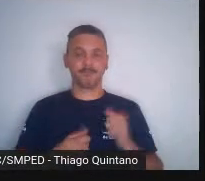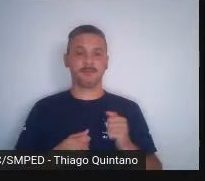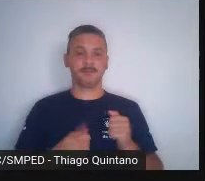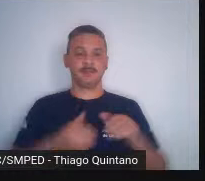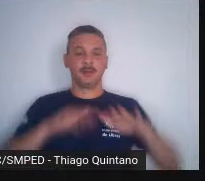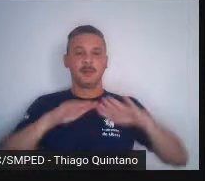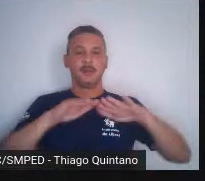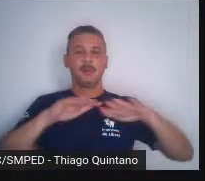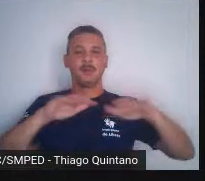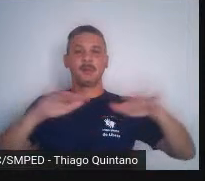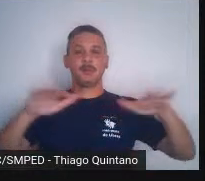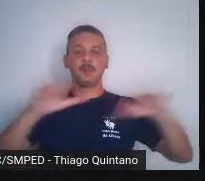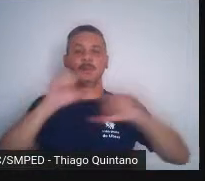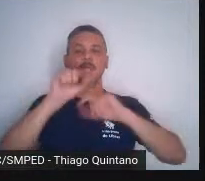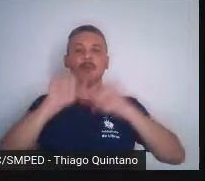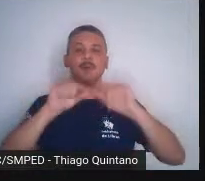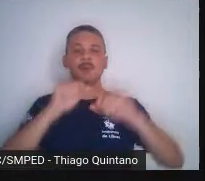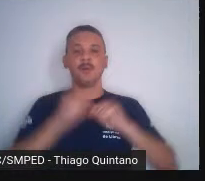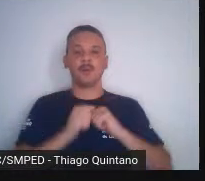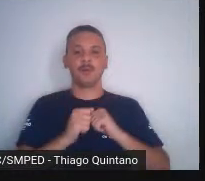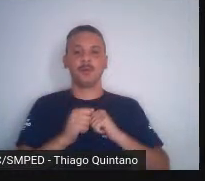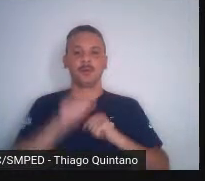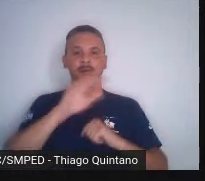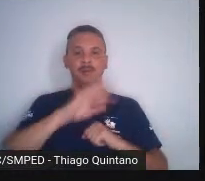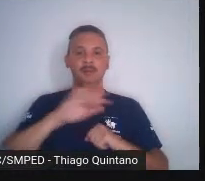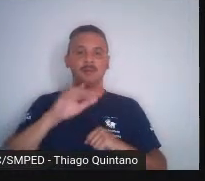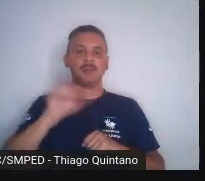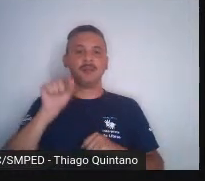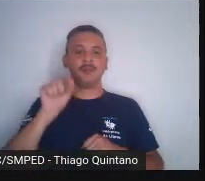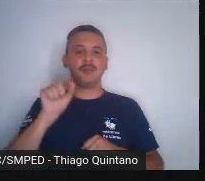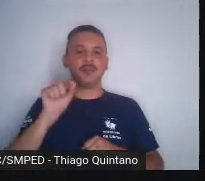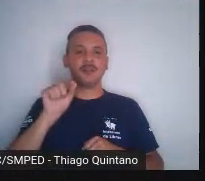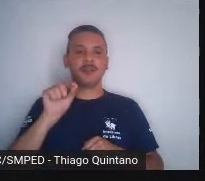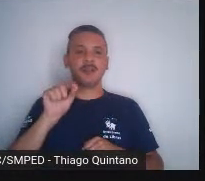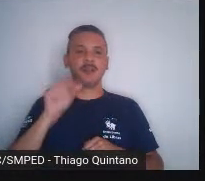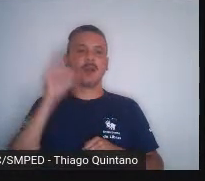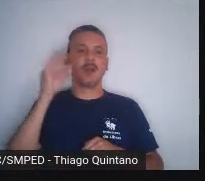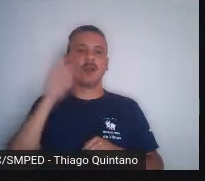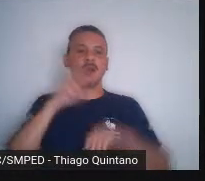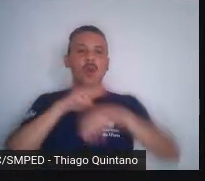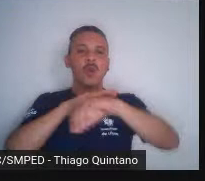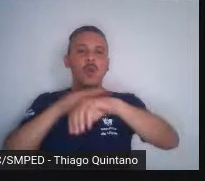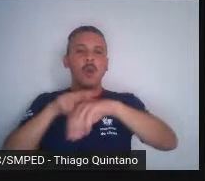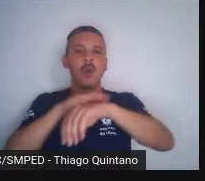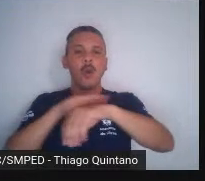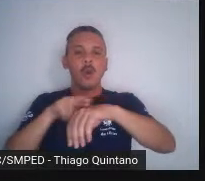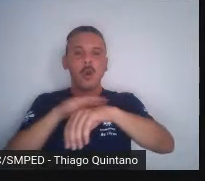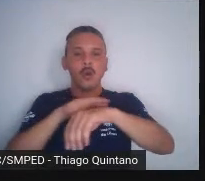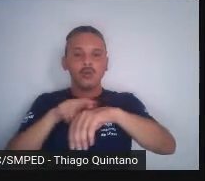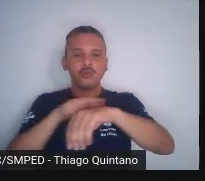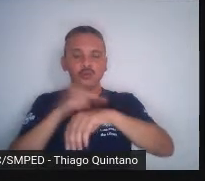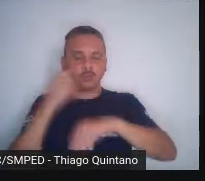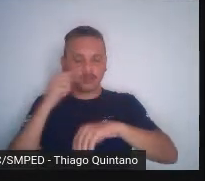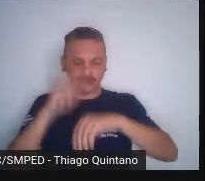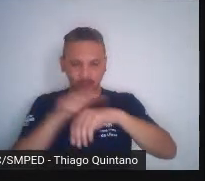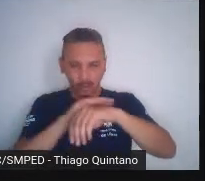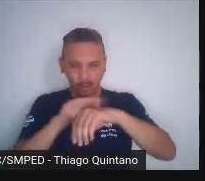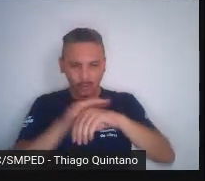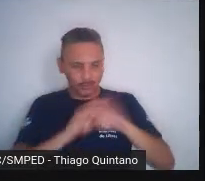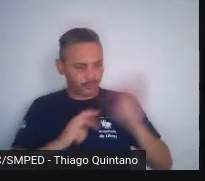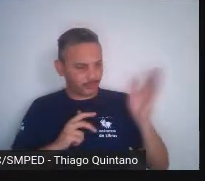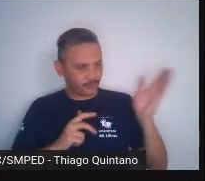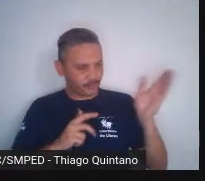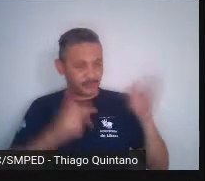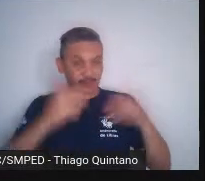cidade, nessa área roxa, roxa, vermelha, sei lá, é onde a cidade